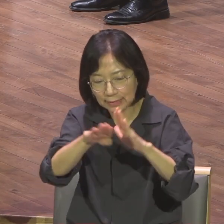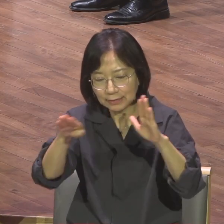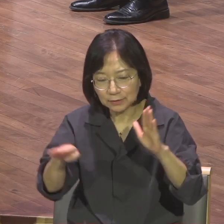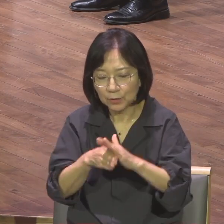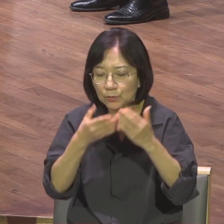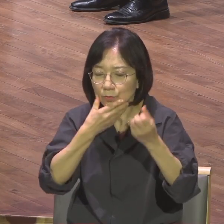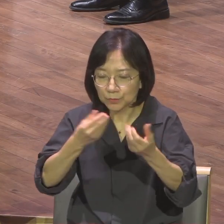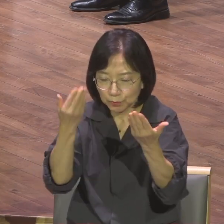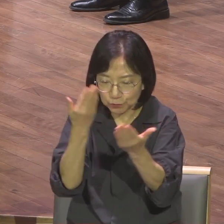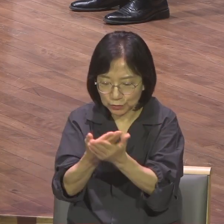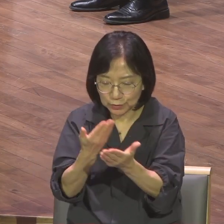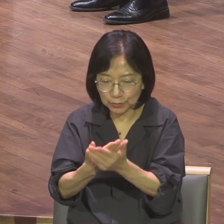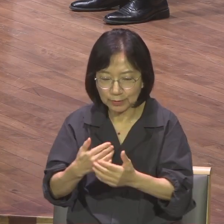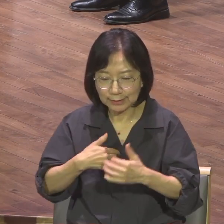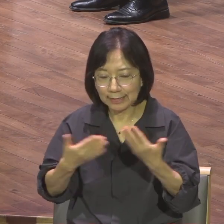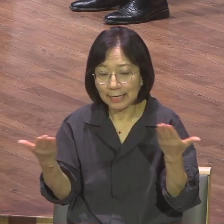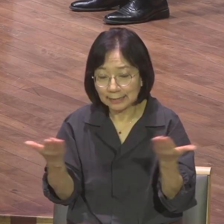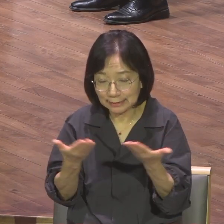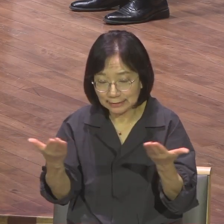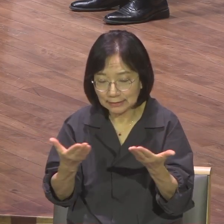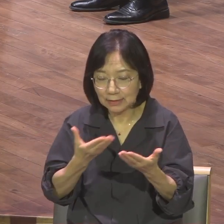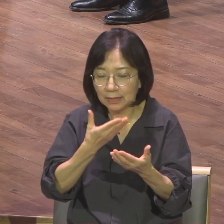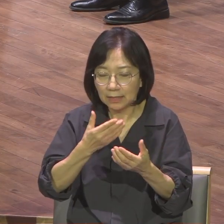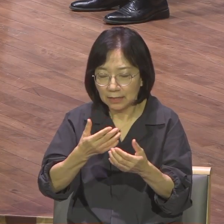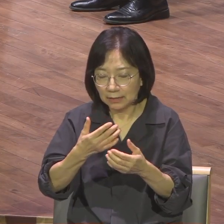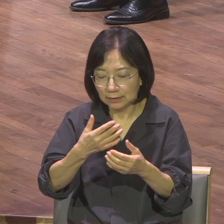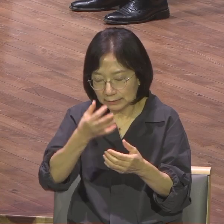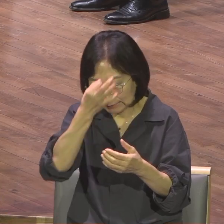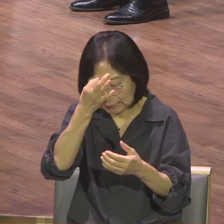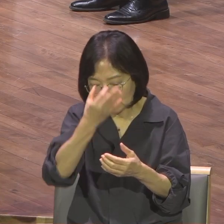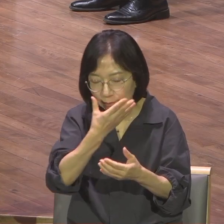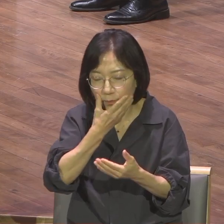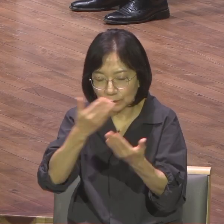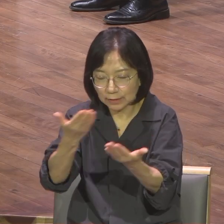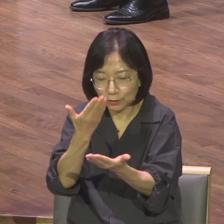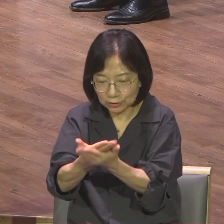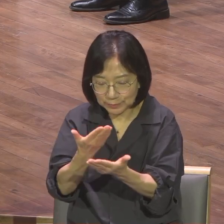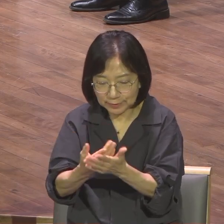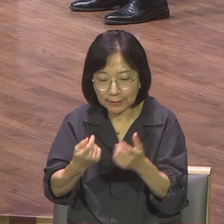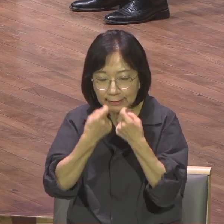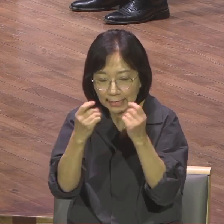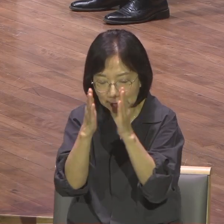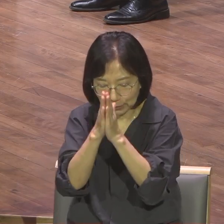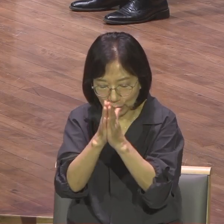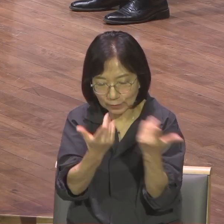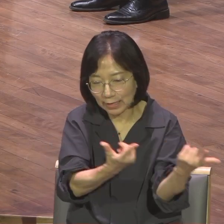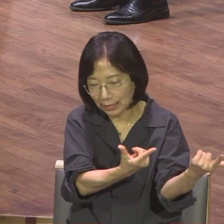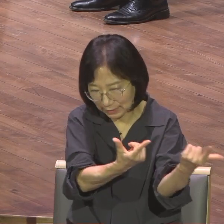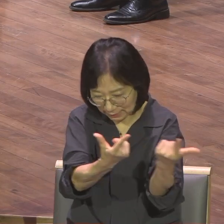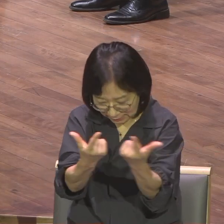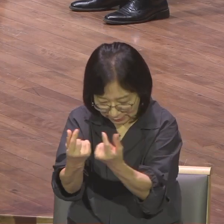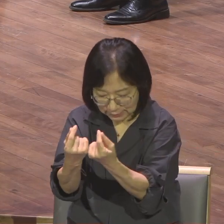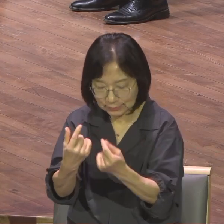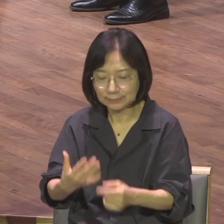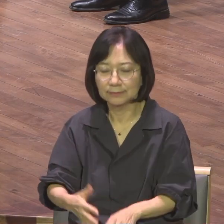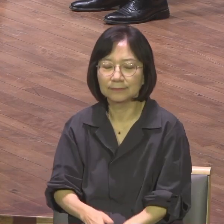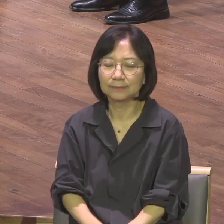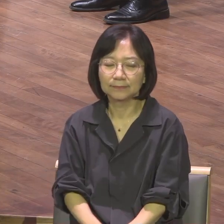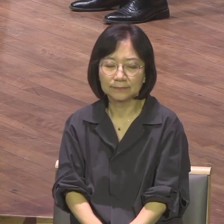축복하여 주시옵소서 오늘 여러분 개인과 가정의 기도 제목을 붙잡고 이 시간 다같이 합심해서 기도하도록 하겠습니다 사랑의 신은한